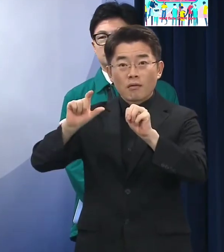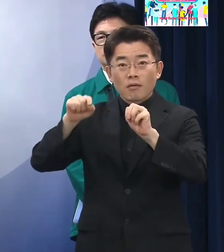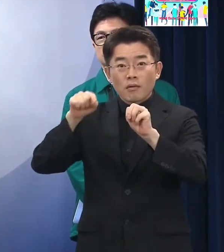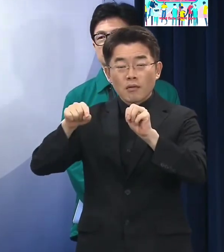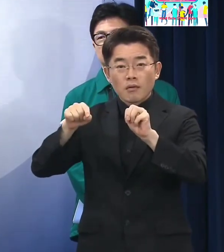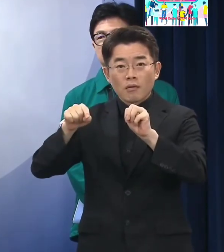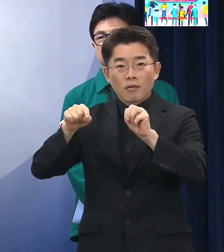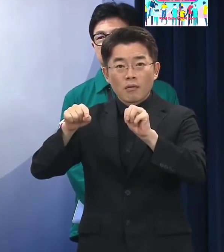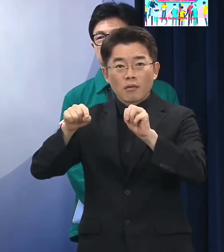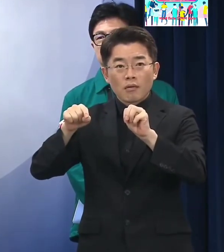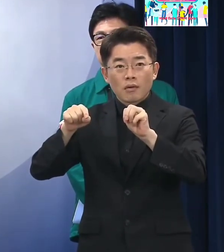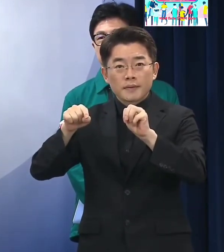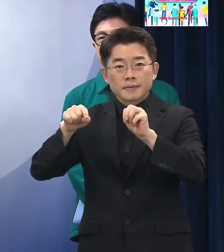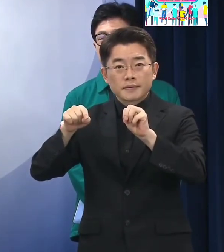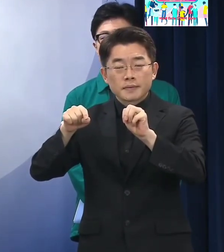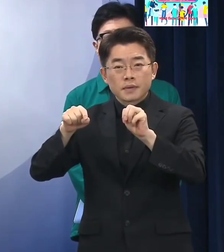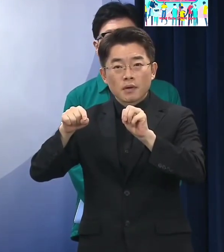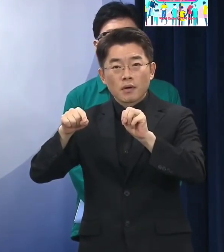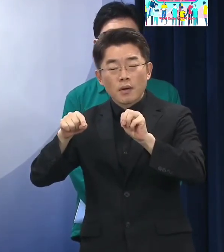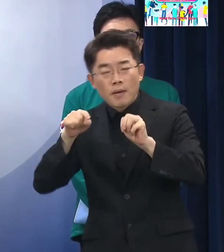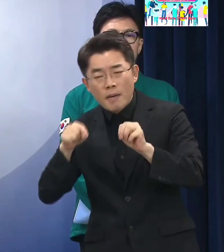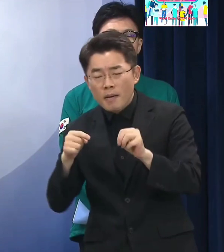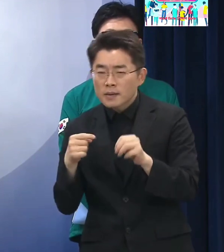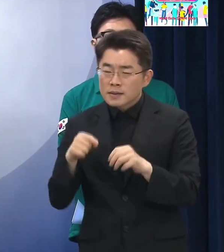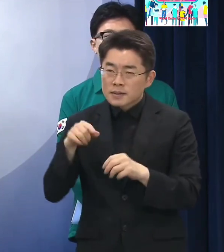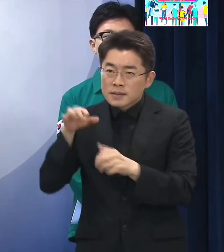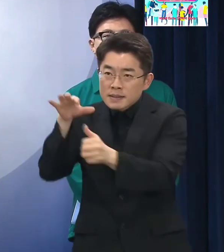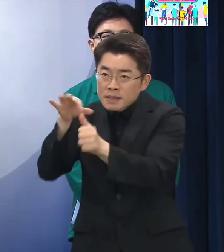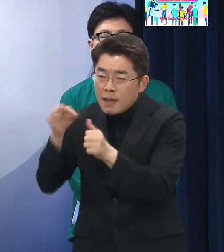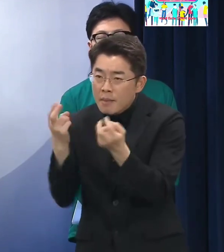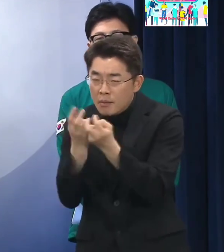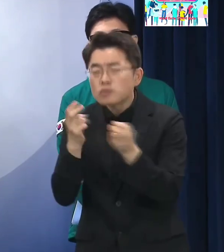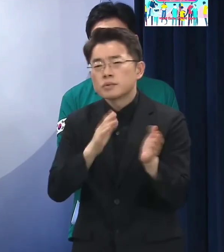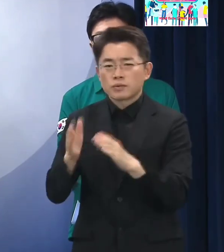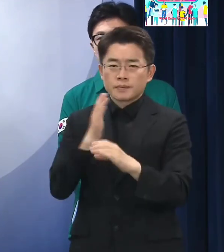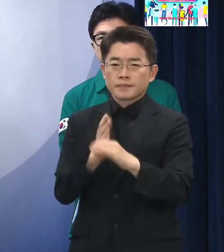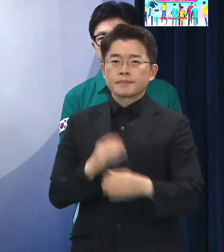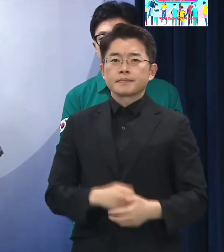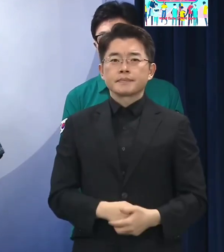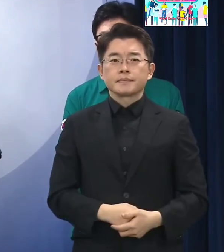사람이 길거리에서 가시적인 활동을 할 수 있는 방안을 지금 강구 중에 있습니다